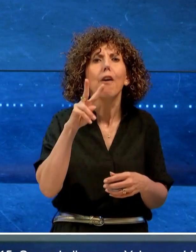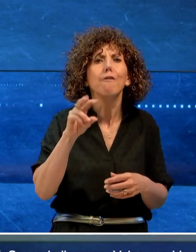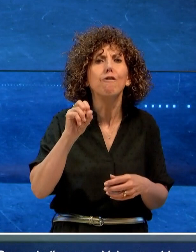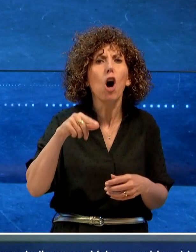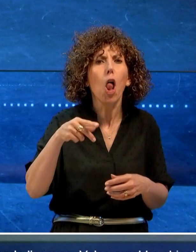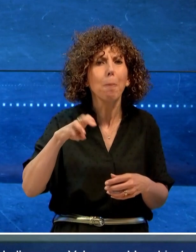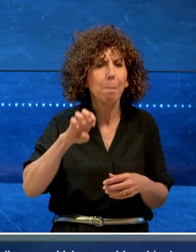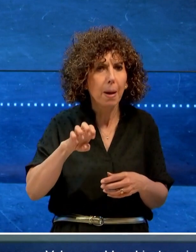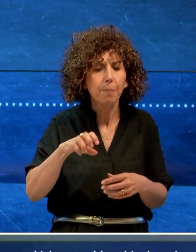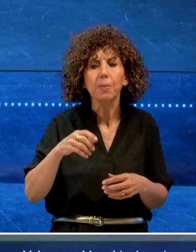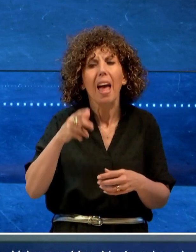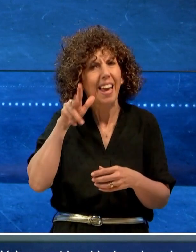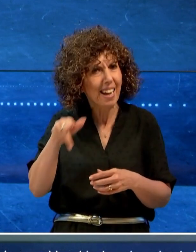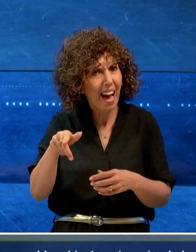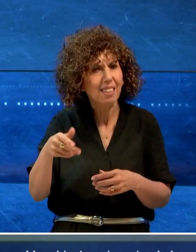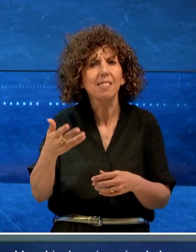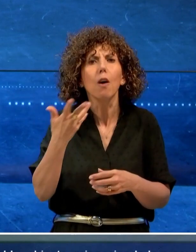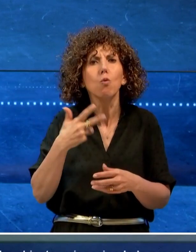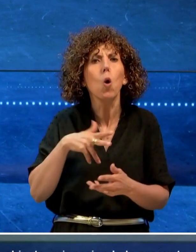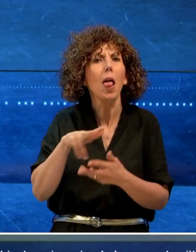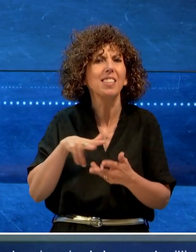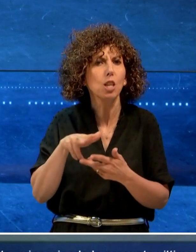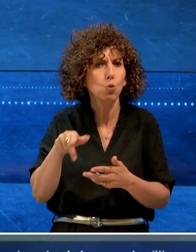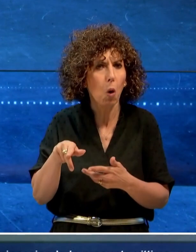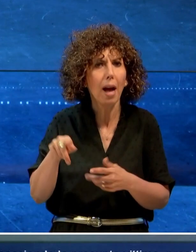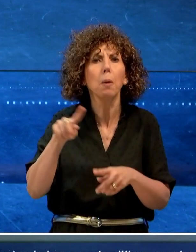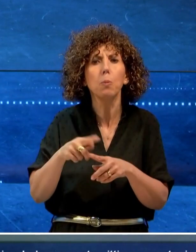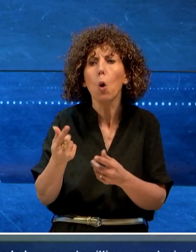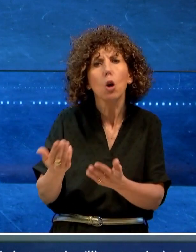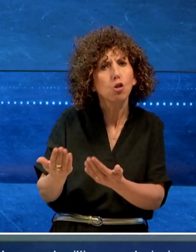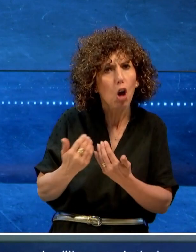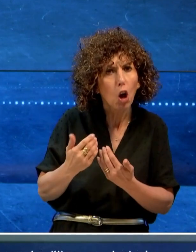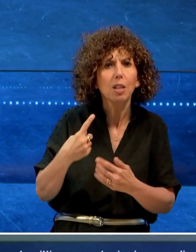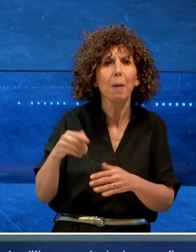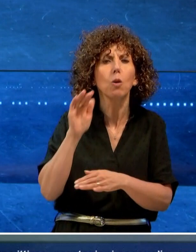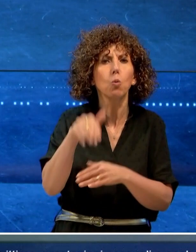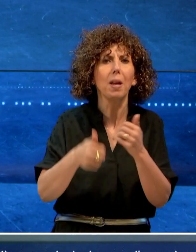vittima, prestazioni sessuali e anche denaro per superare gli esami.